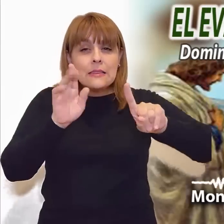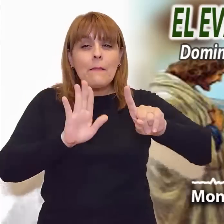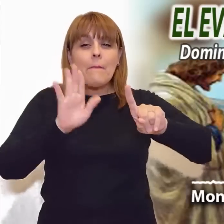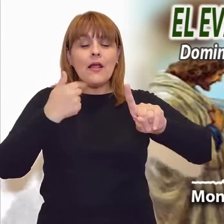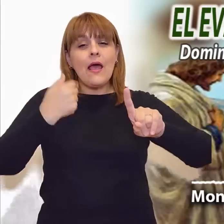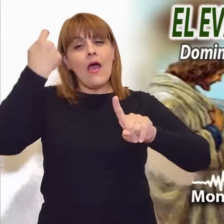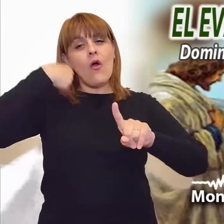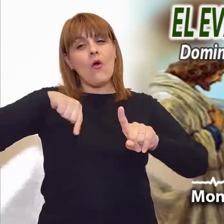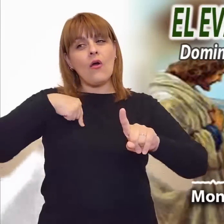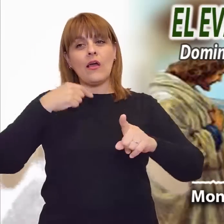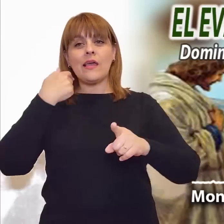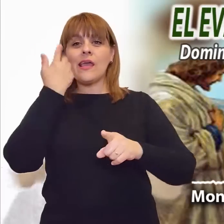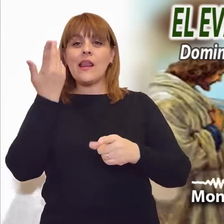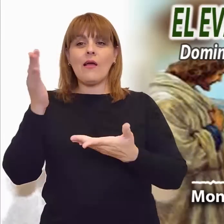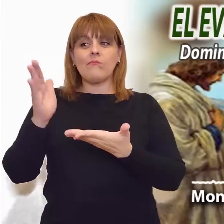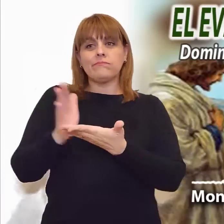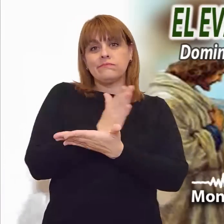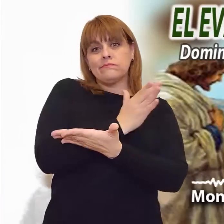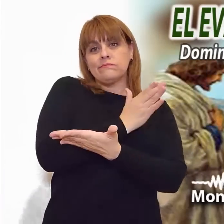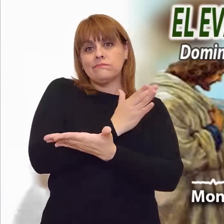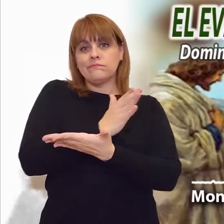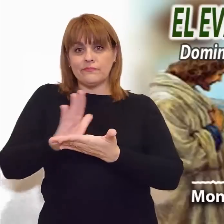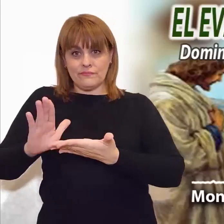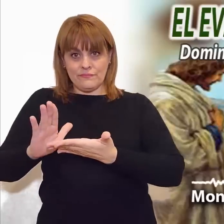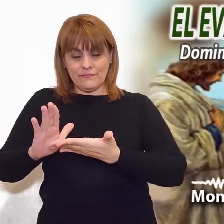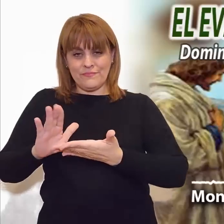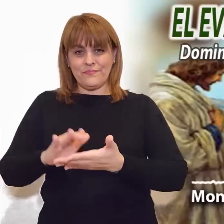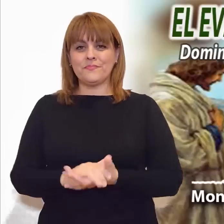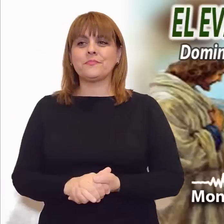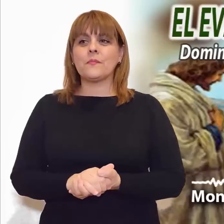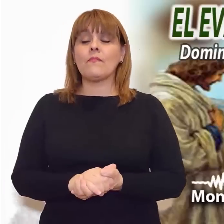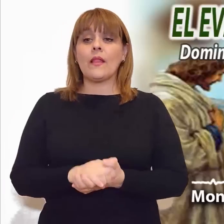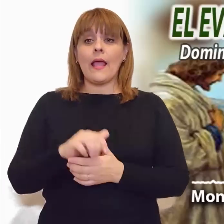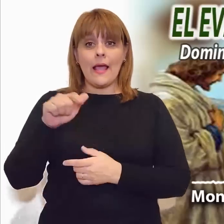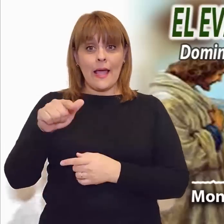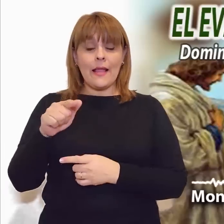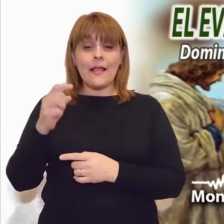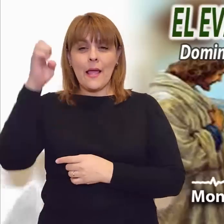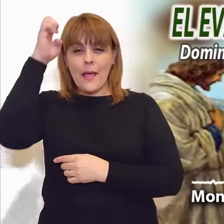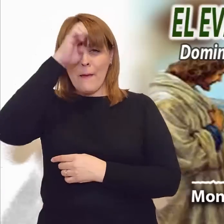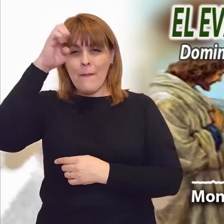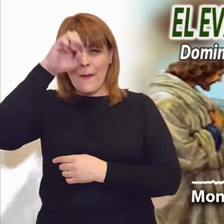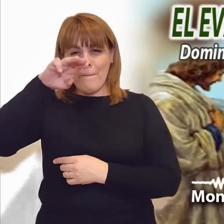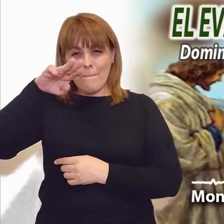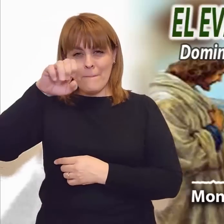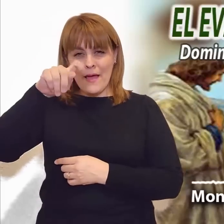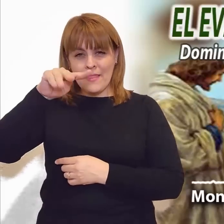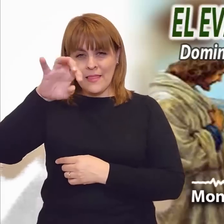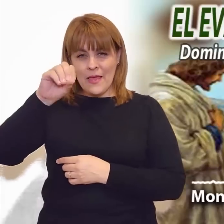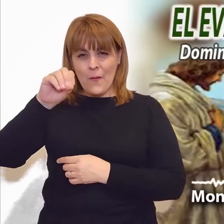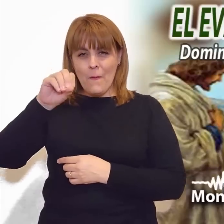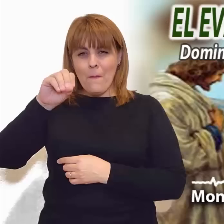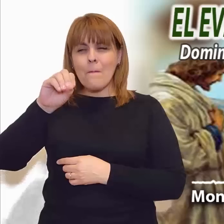rechaza esta discriminación y marginación de los pecadores. Él, que es verdaderamente el santo,